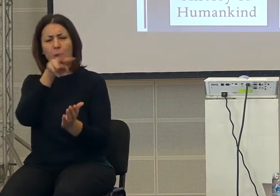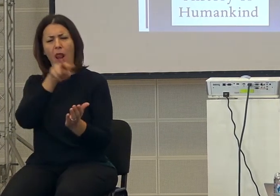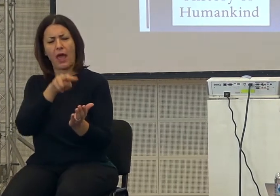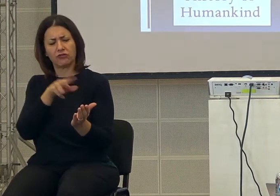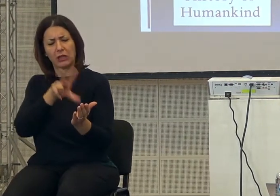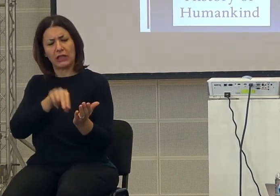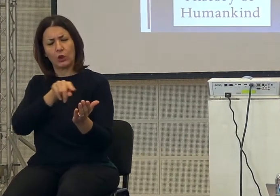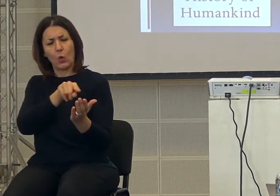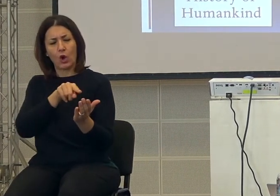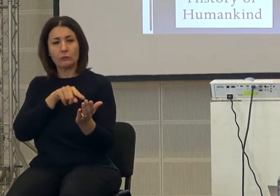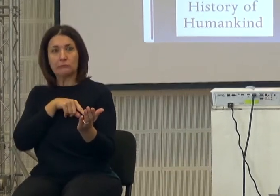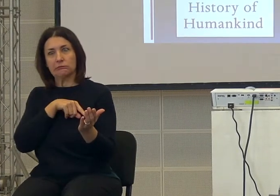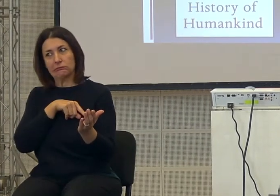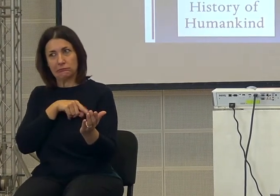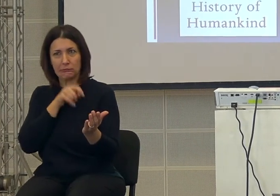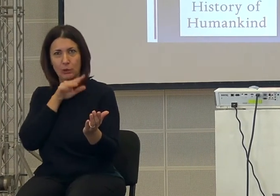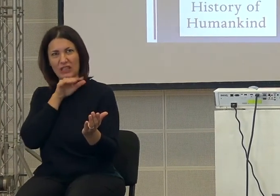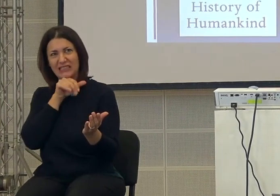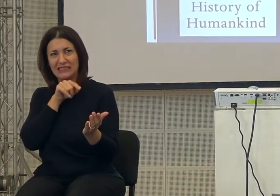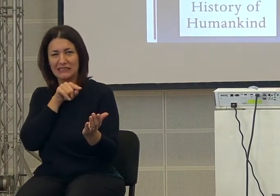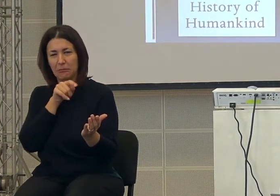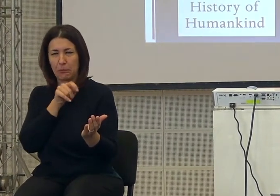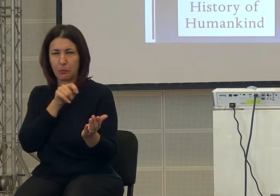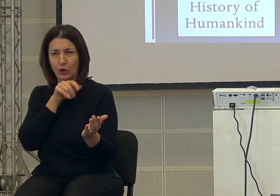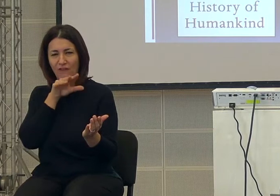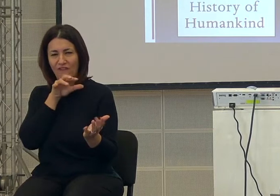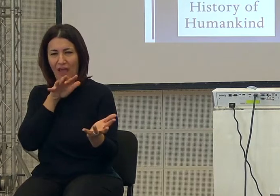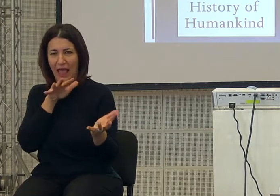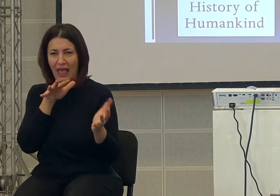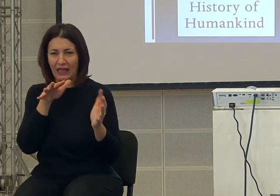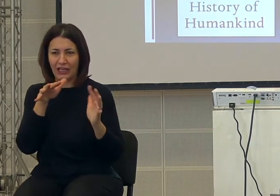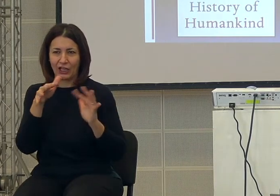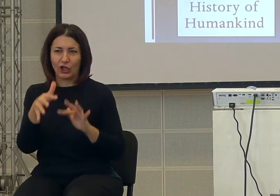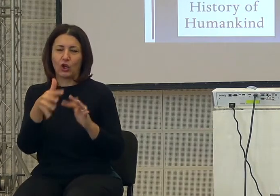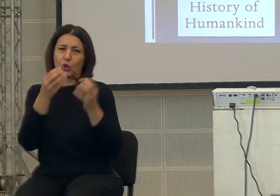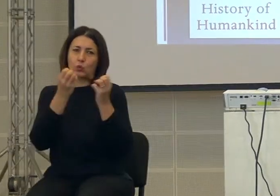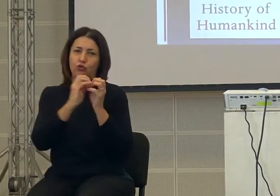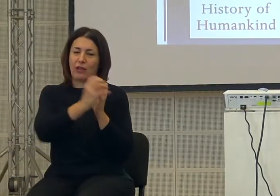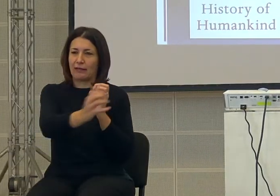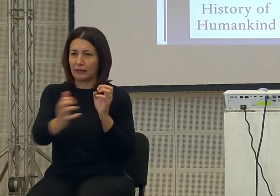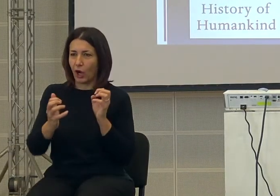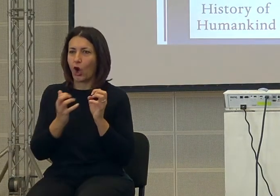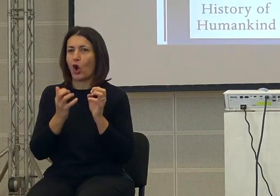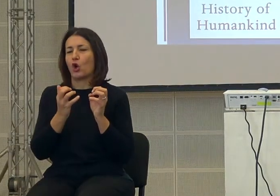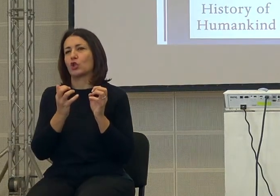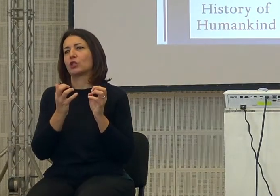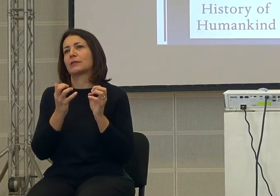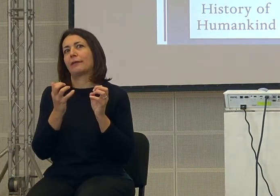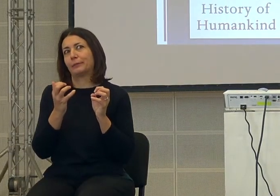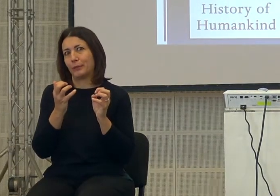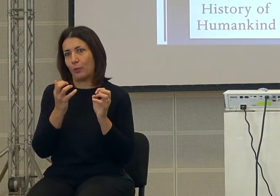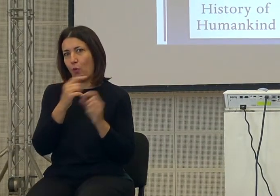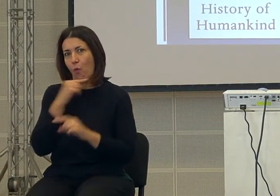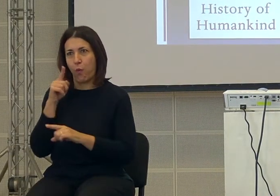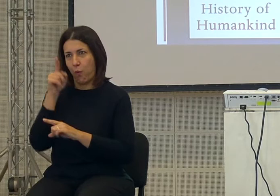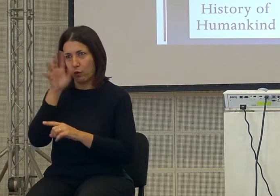ed è un po' invecchiato, un libro un po' invecchiato perché sono successe tante cose, scomparsa l'Unione Sovietica,